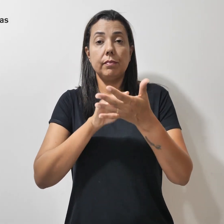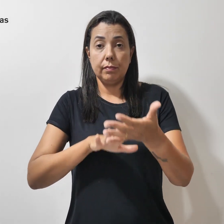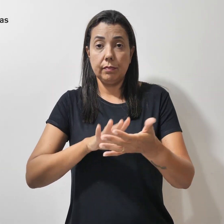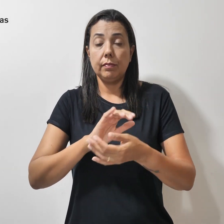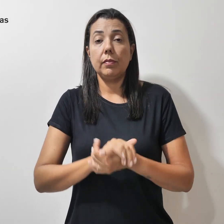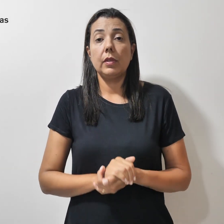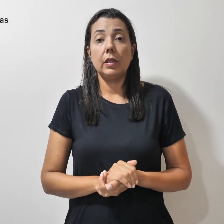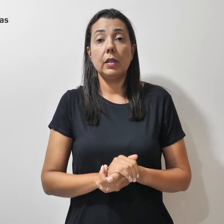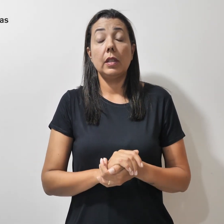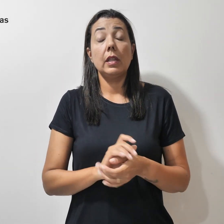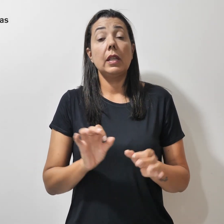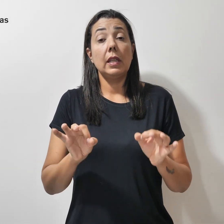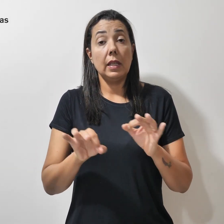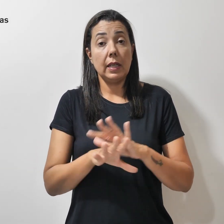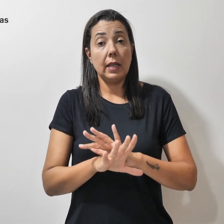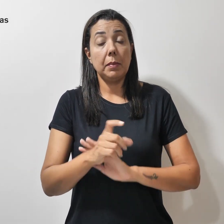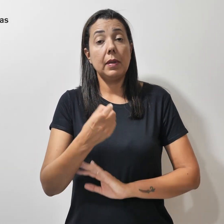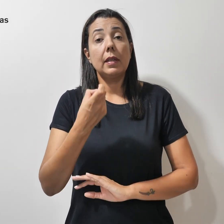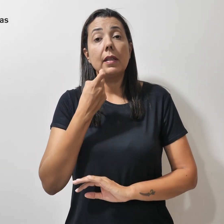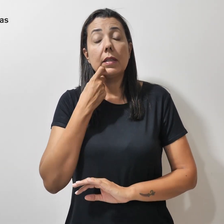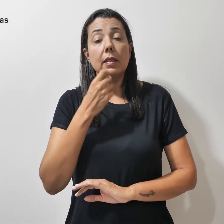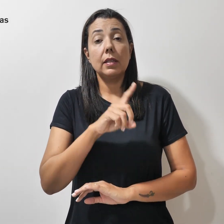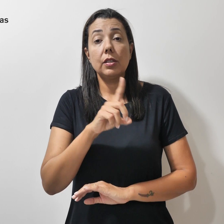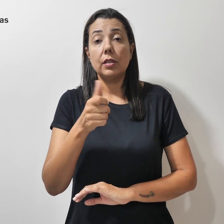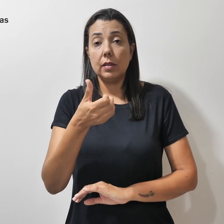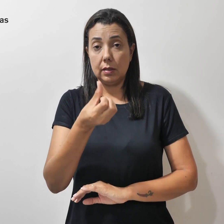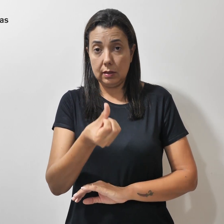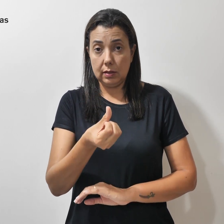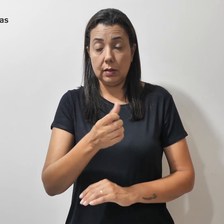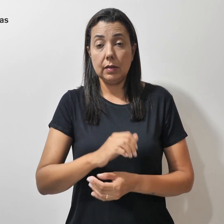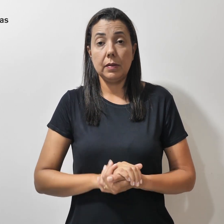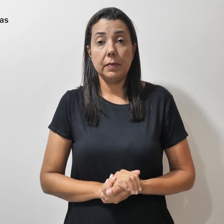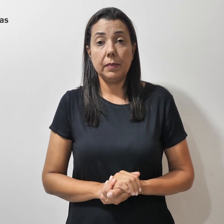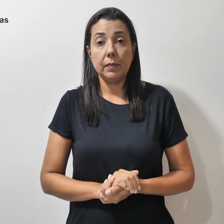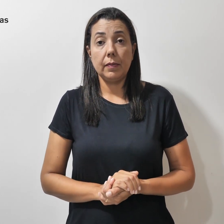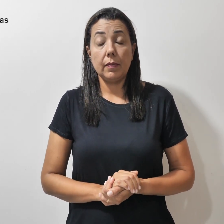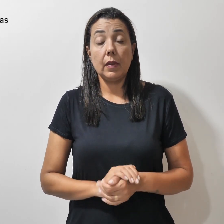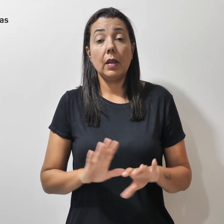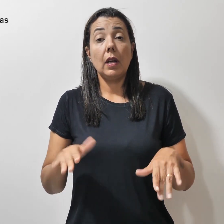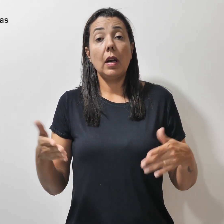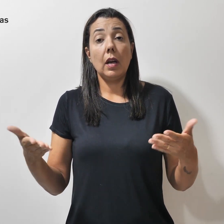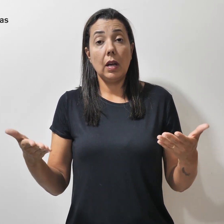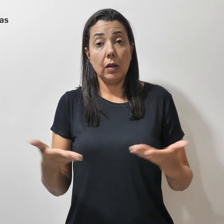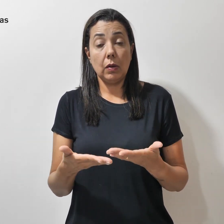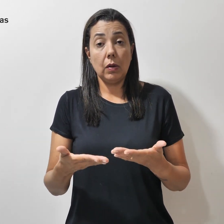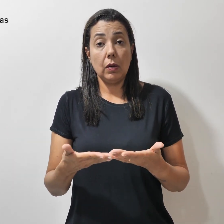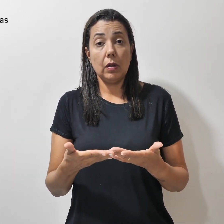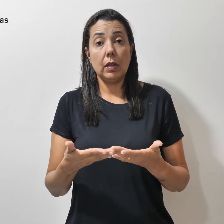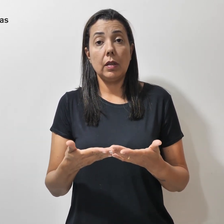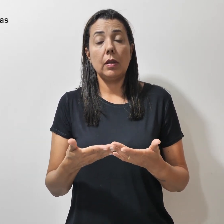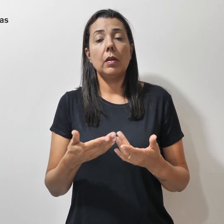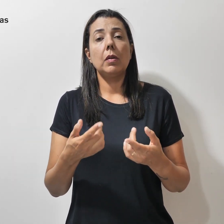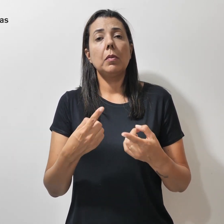que termina na sexta-feira 16. Em virtude do ato pela educação pública